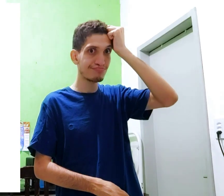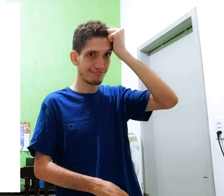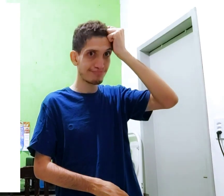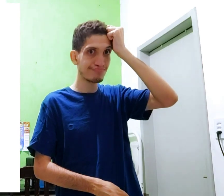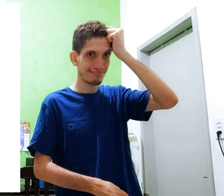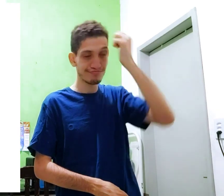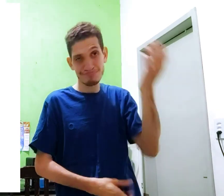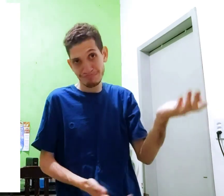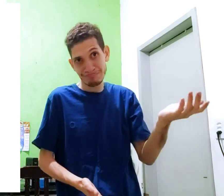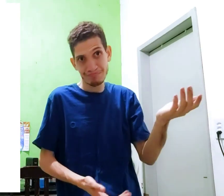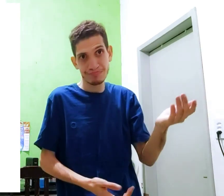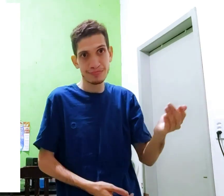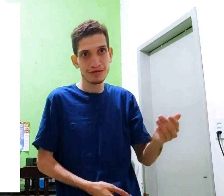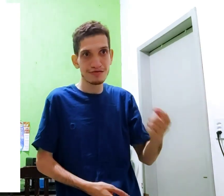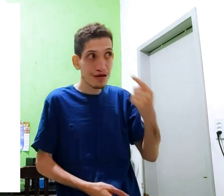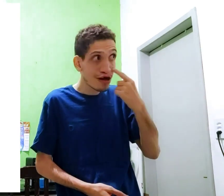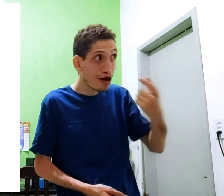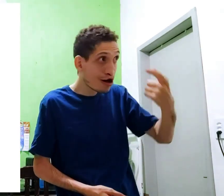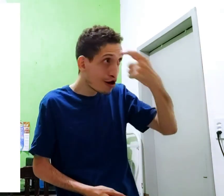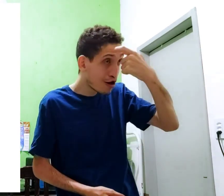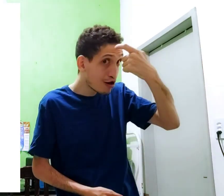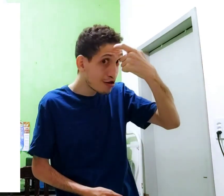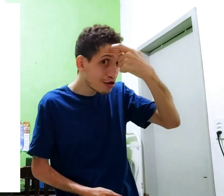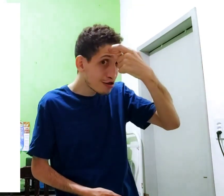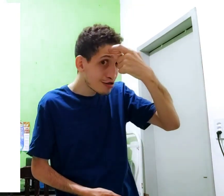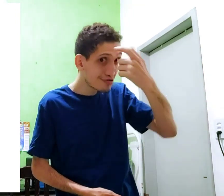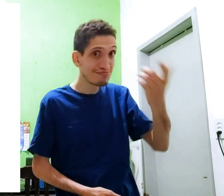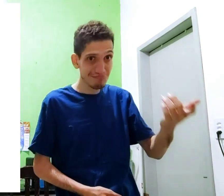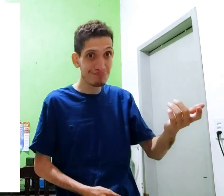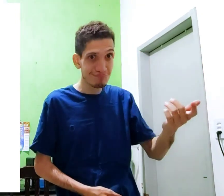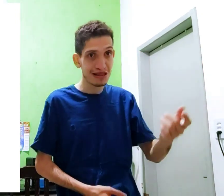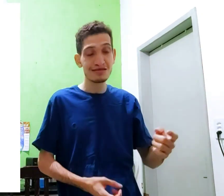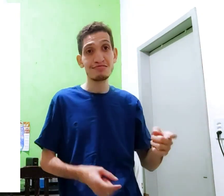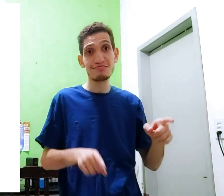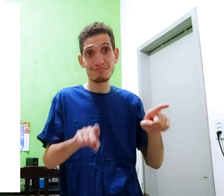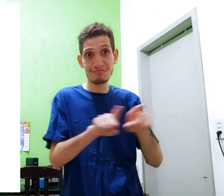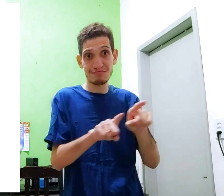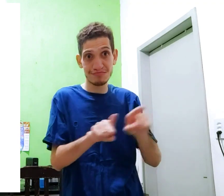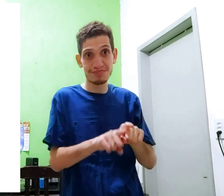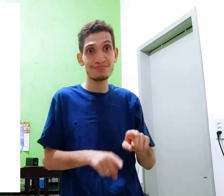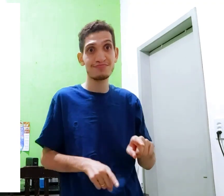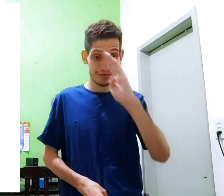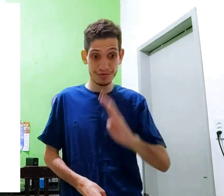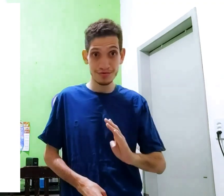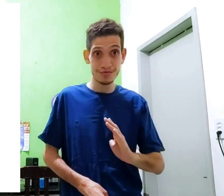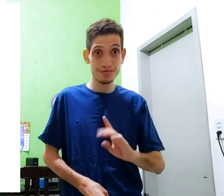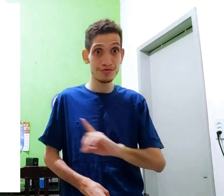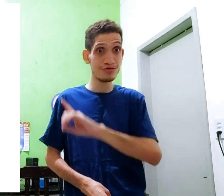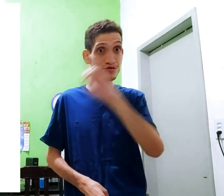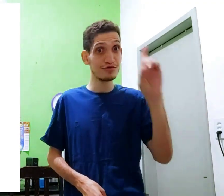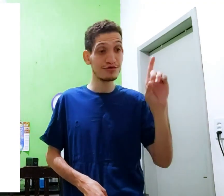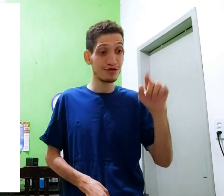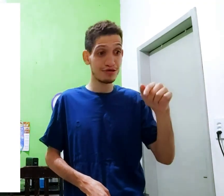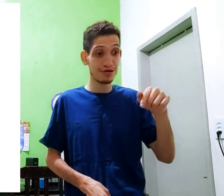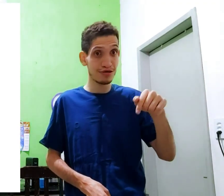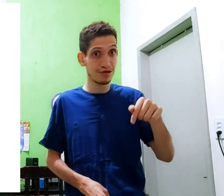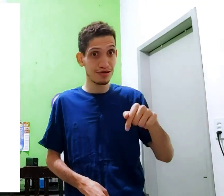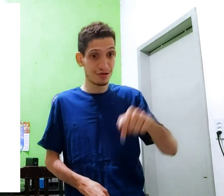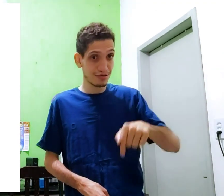viu olha consciência também Brasil dia